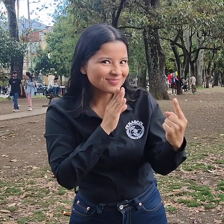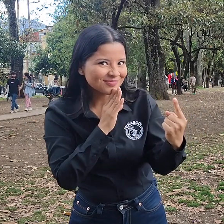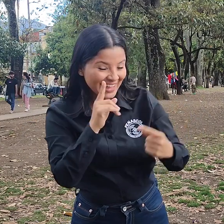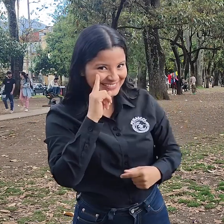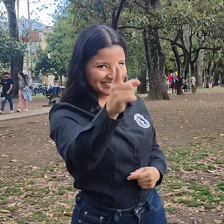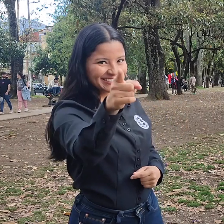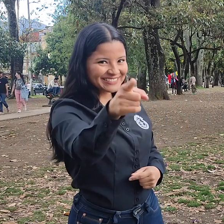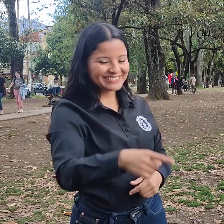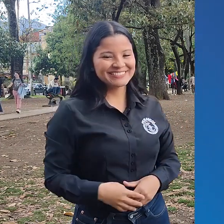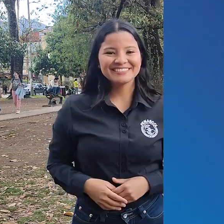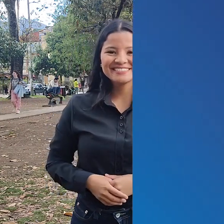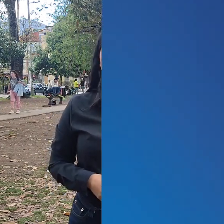muestro algunos de nuestros compradores.